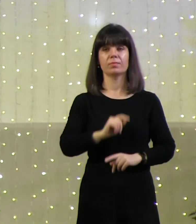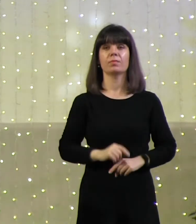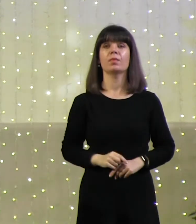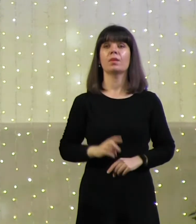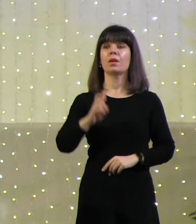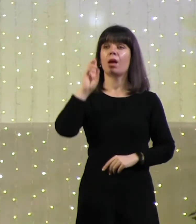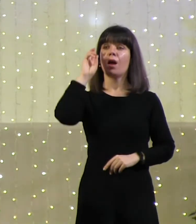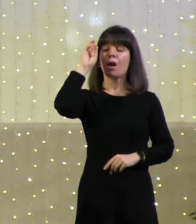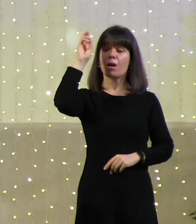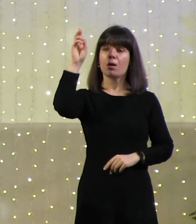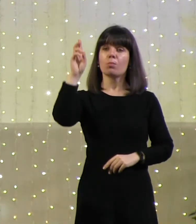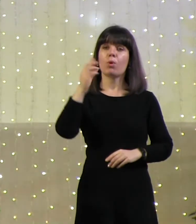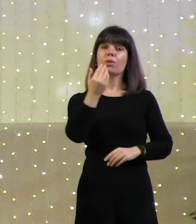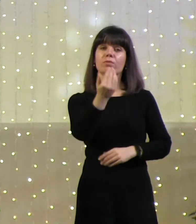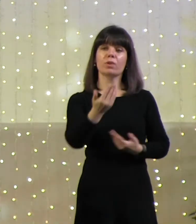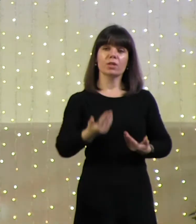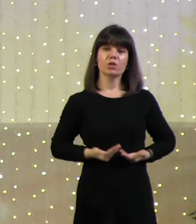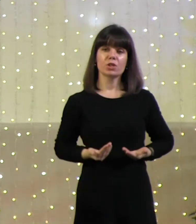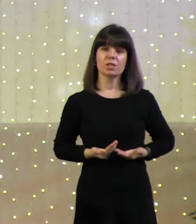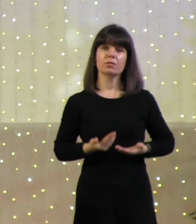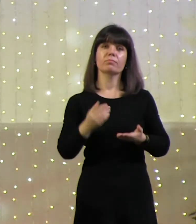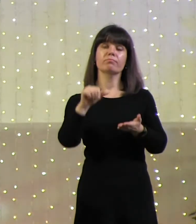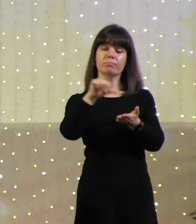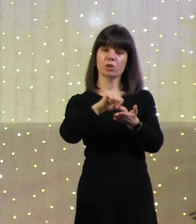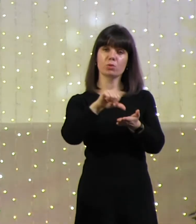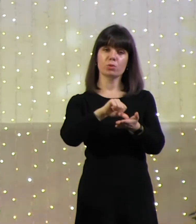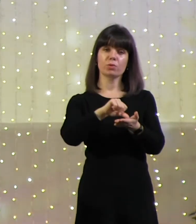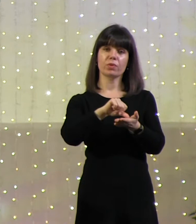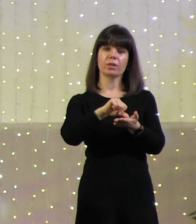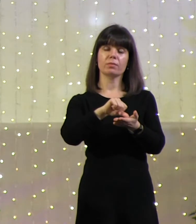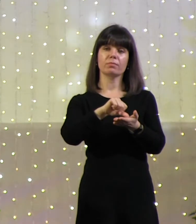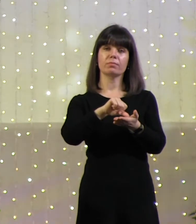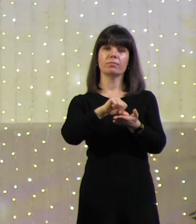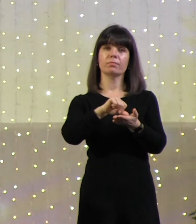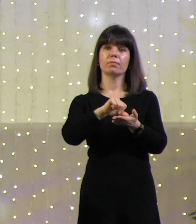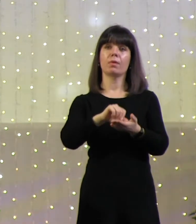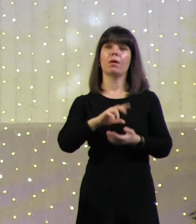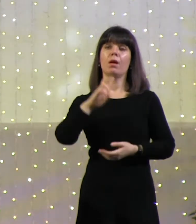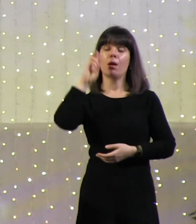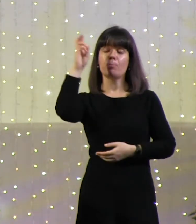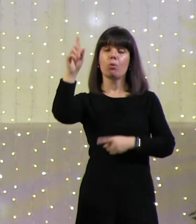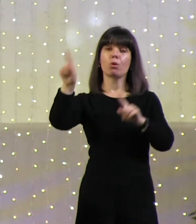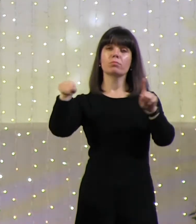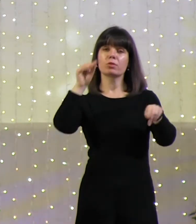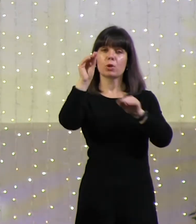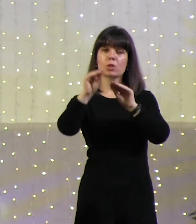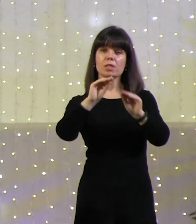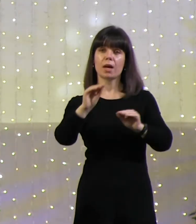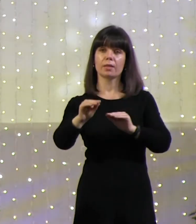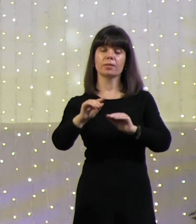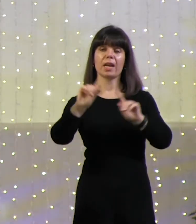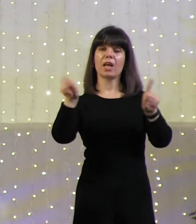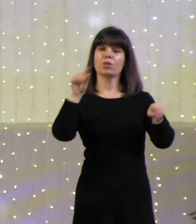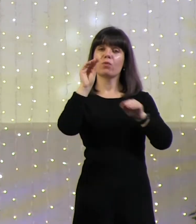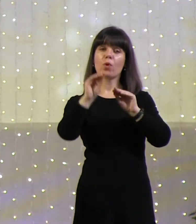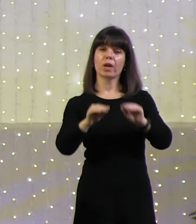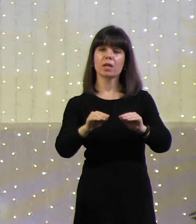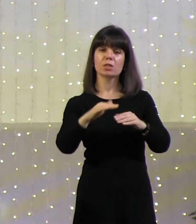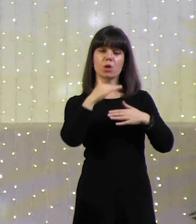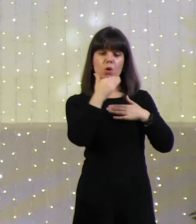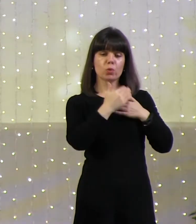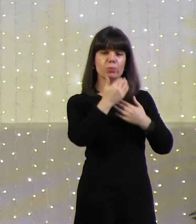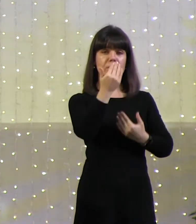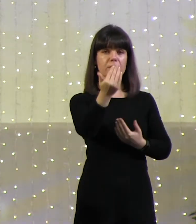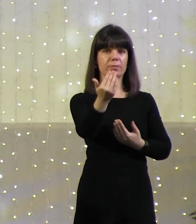Бог в твоей жизни присутствует как создатель, как творец, как тот, кто любит